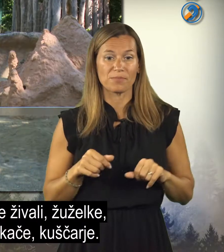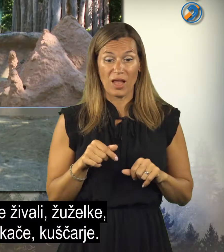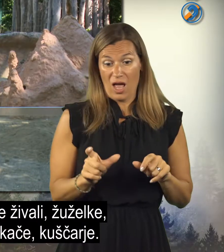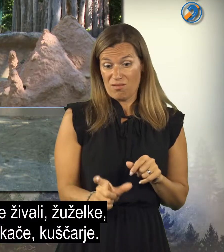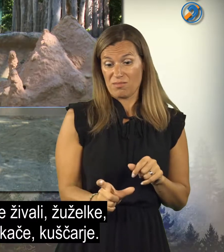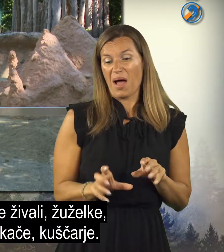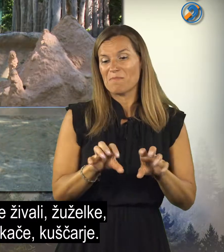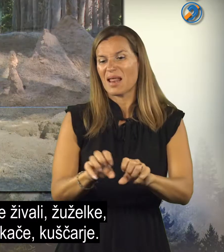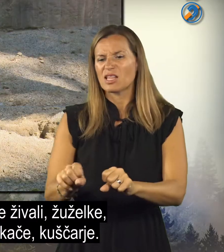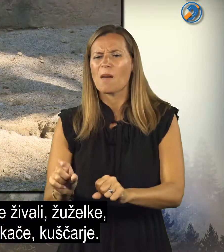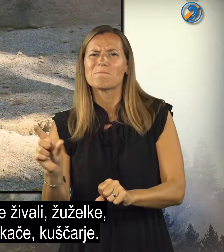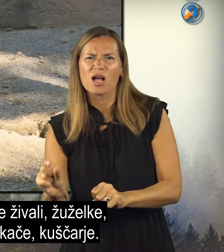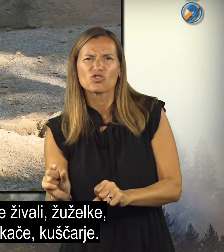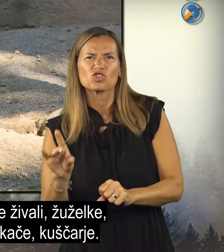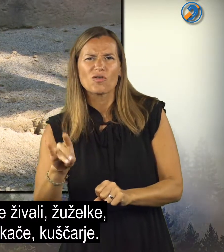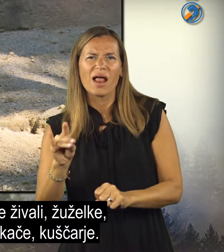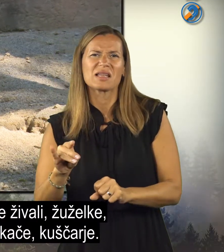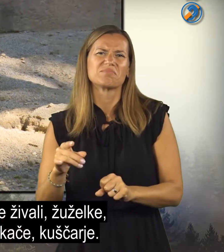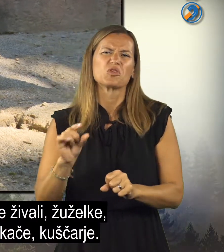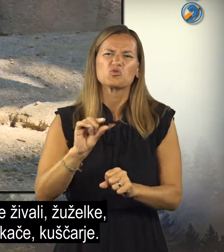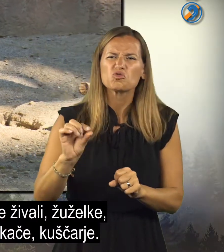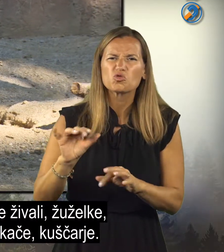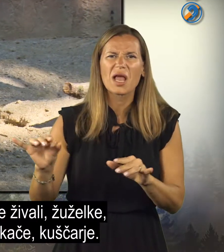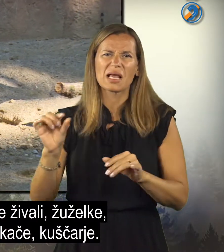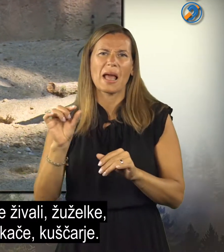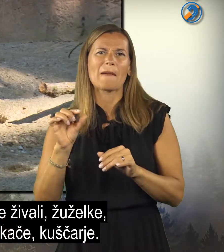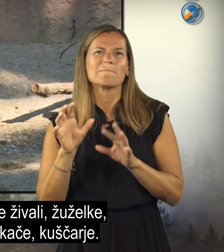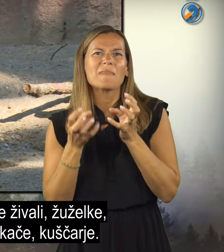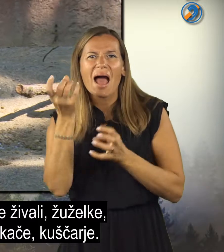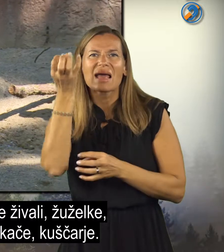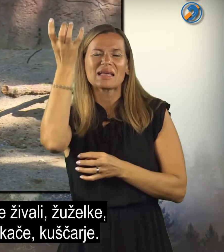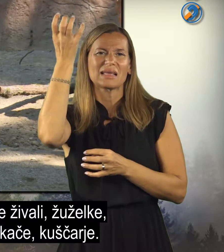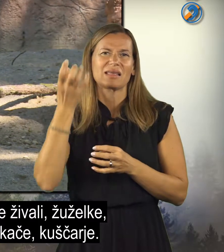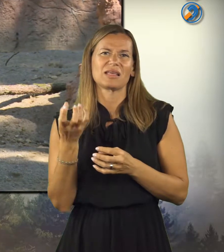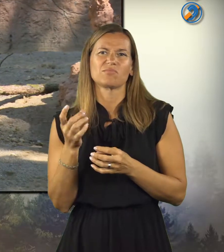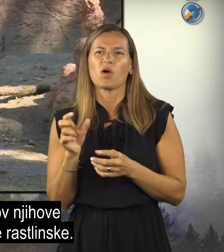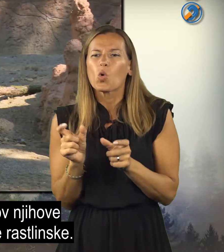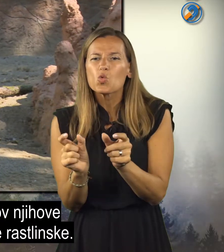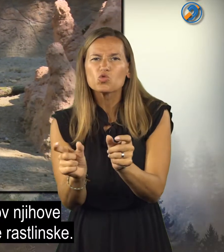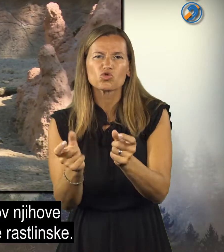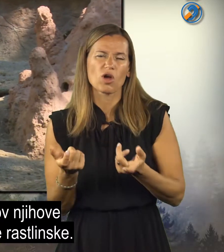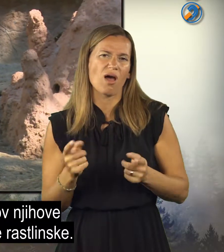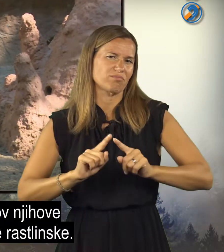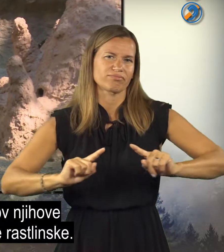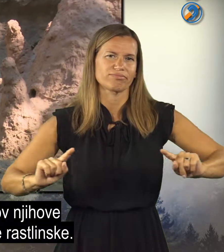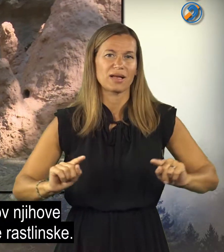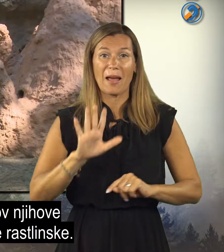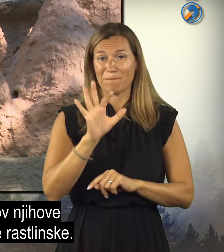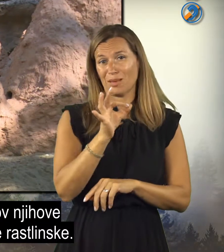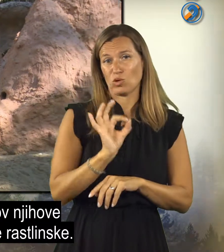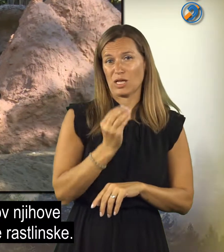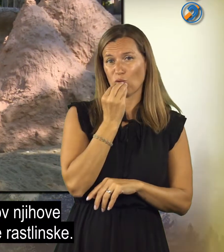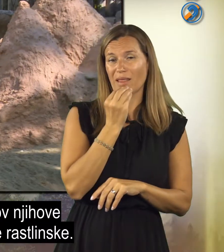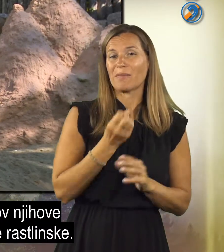plenijo manjše živali. To so želke, pajkovci, manjše kače, kuščari. 5% njihoj prehrane